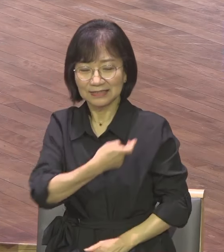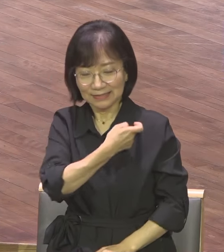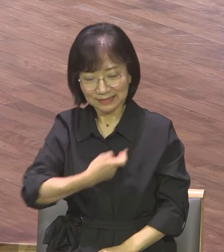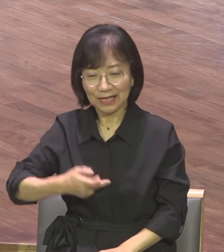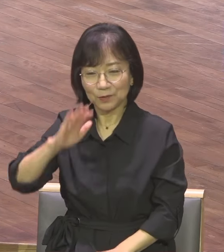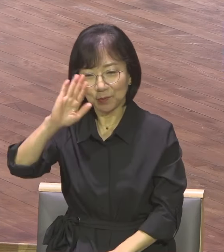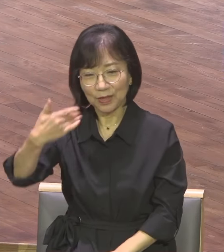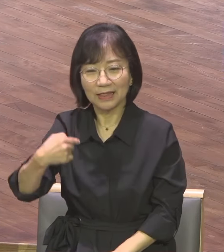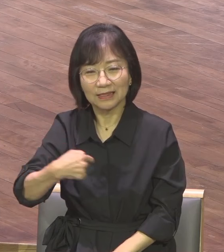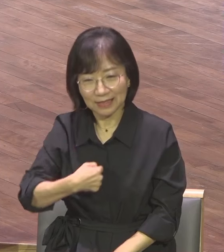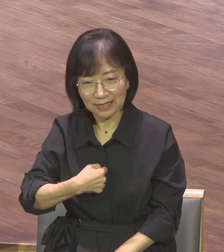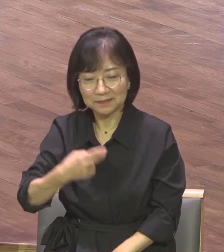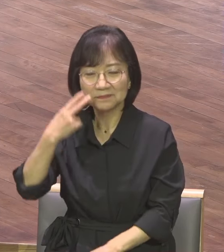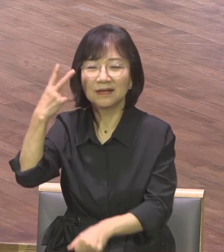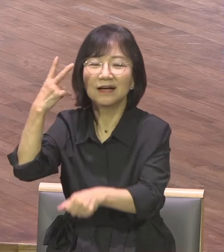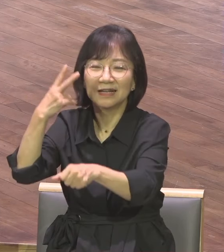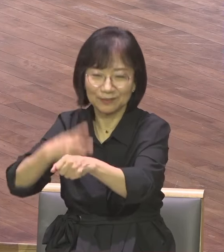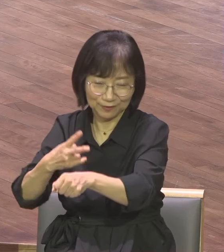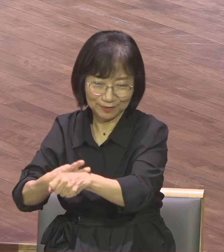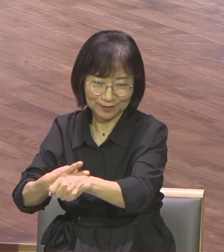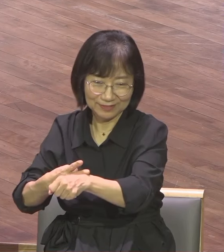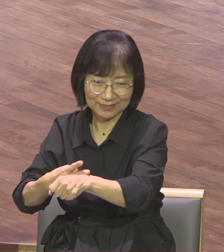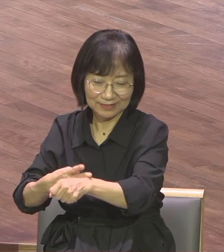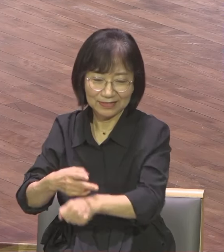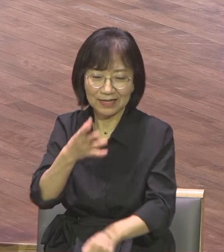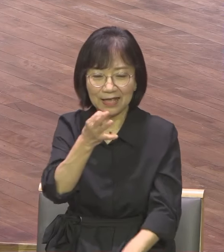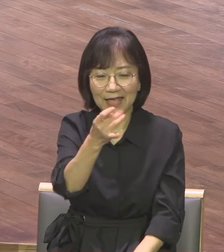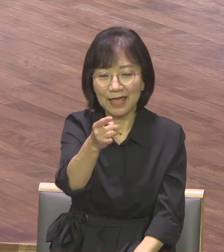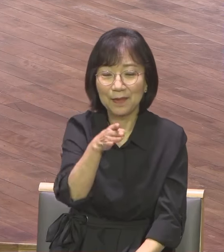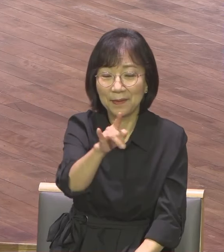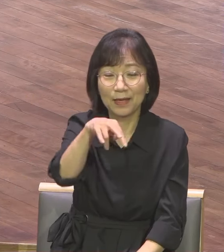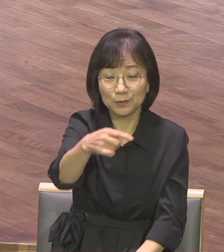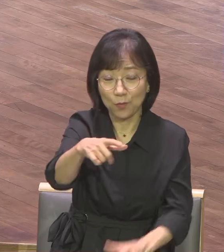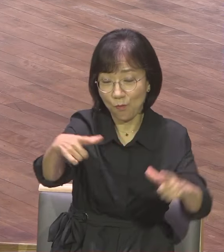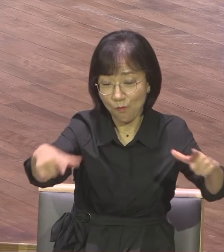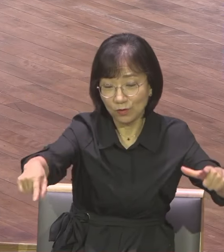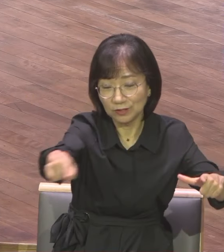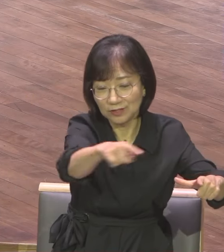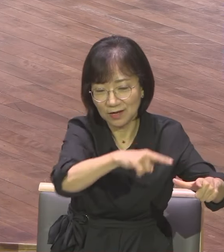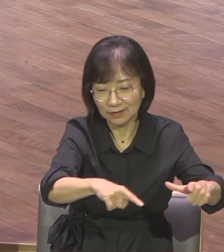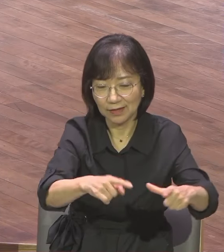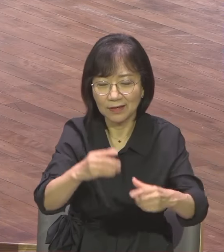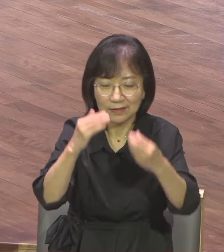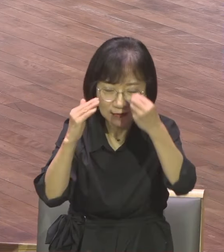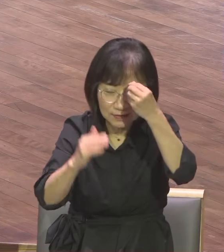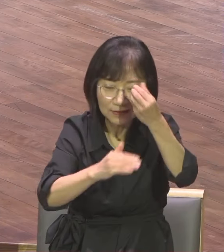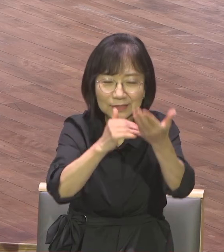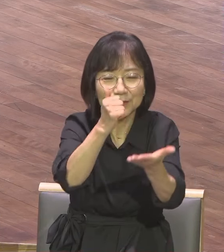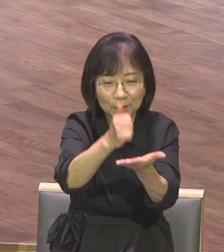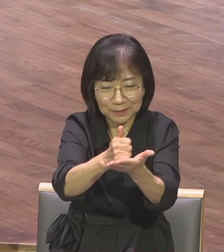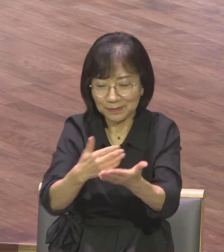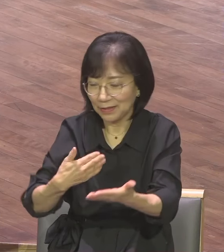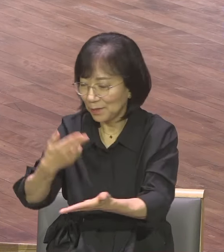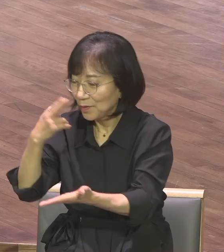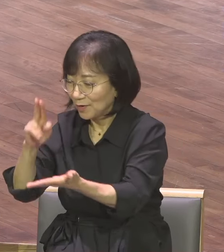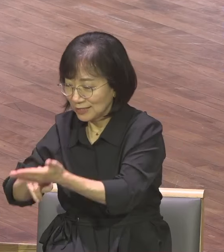예배할 수 있는 신신한 성도와 그들에게 편지한다고 해요 주어가 누굽니까?